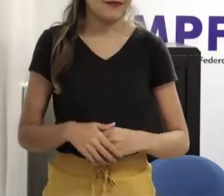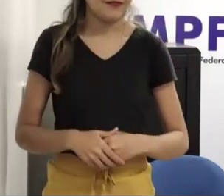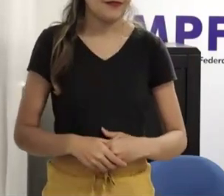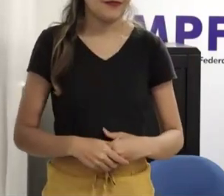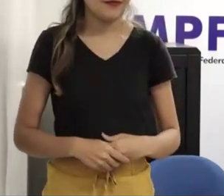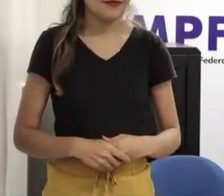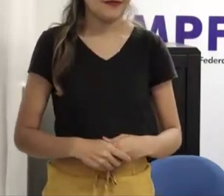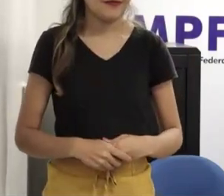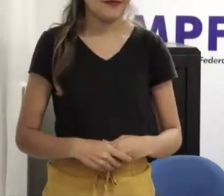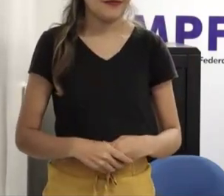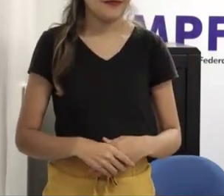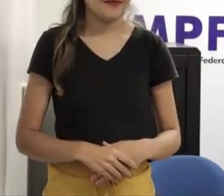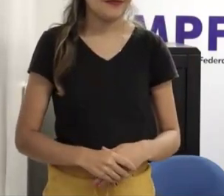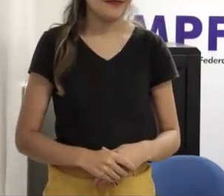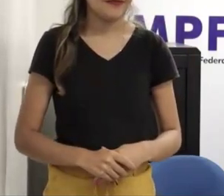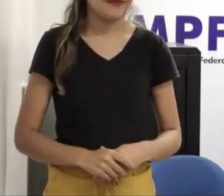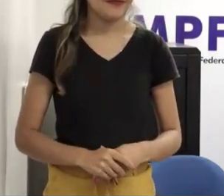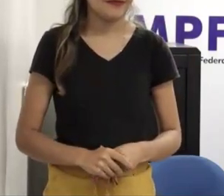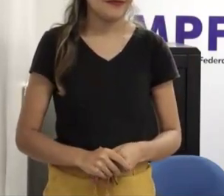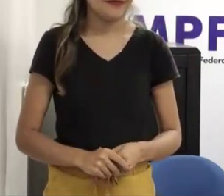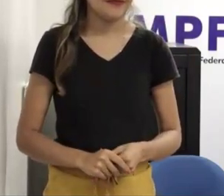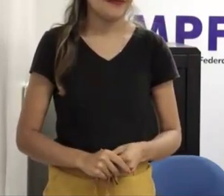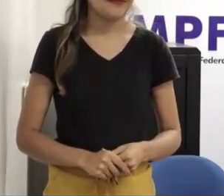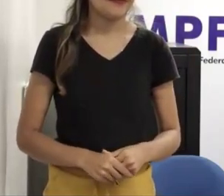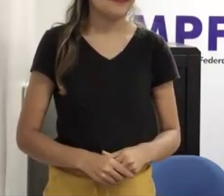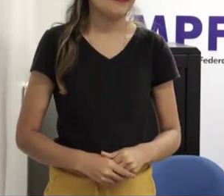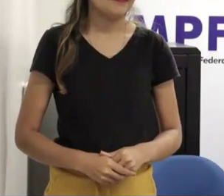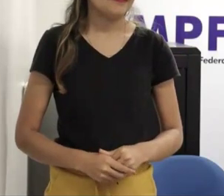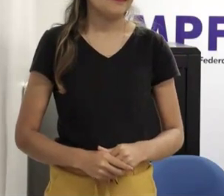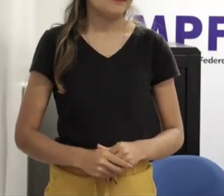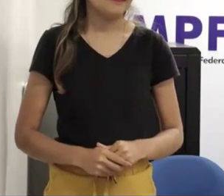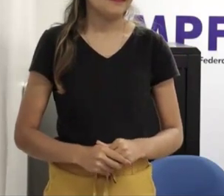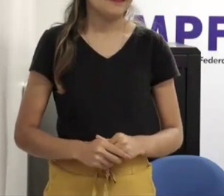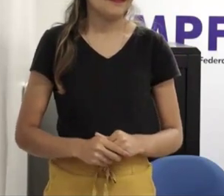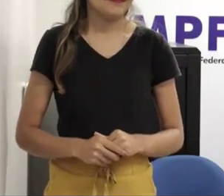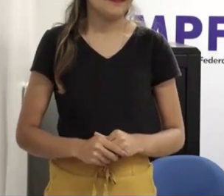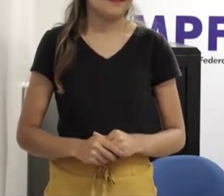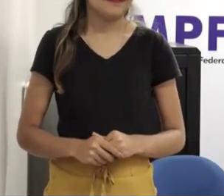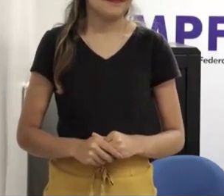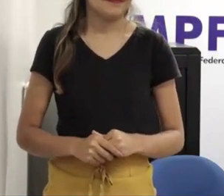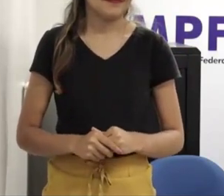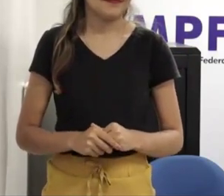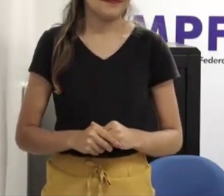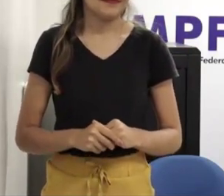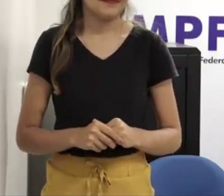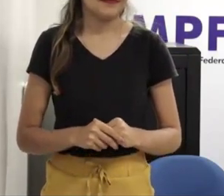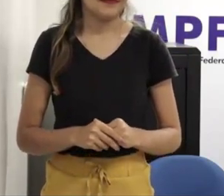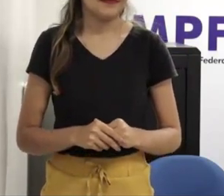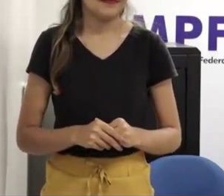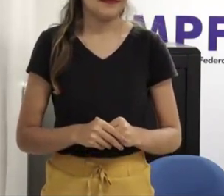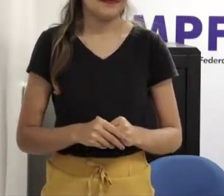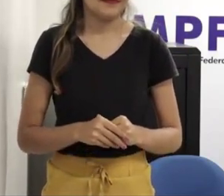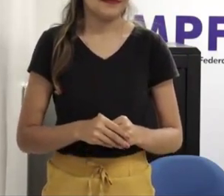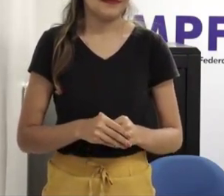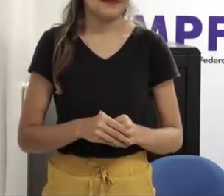o barulho estava me incomodando aqui perdão me desconcentrei mas quando o colega ele traz a